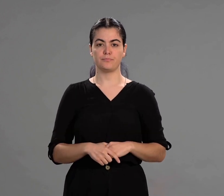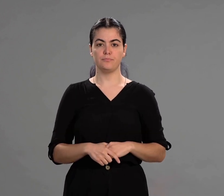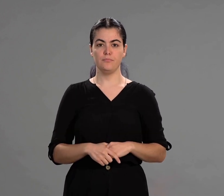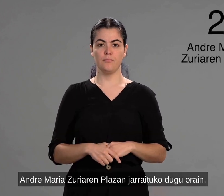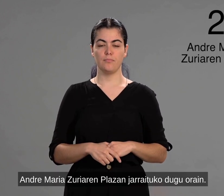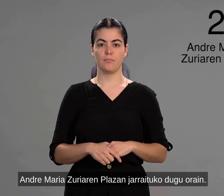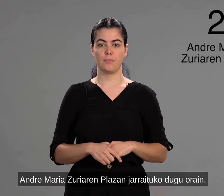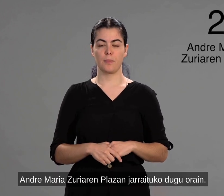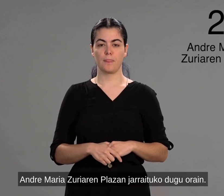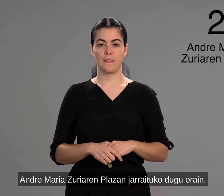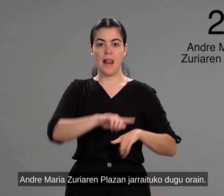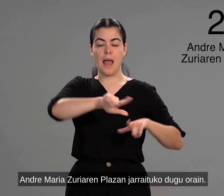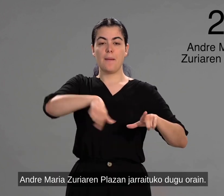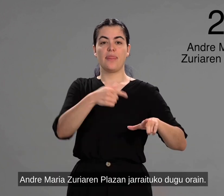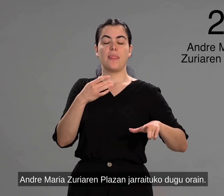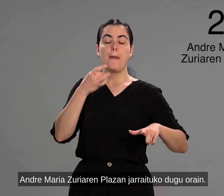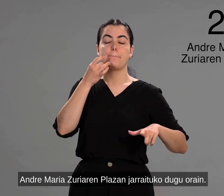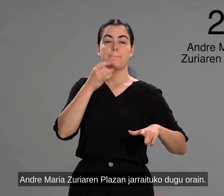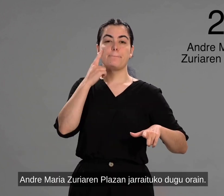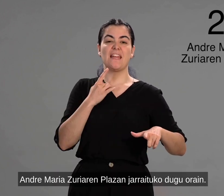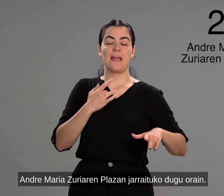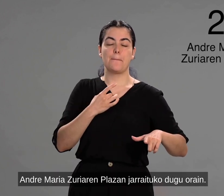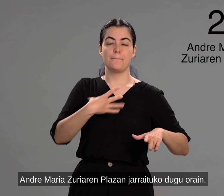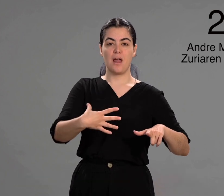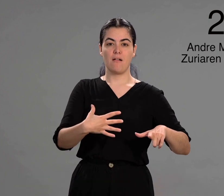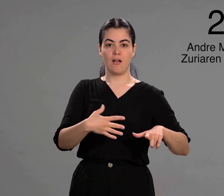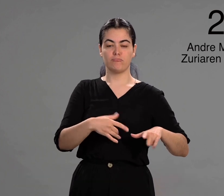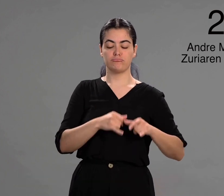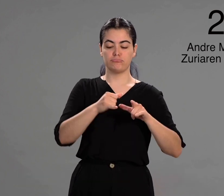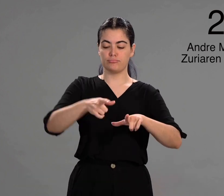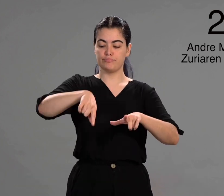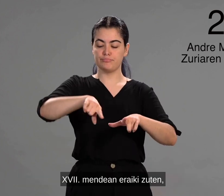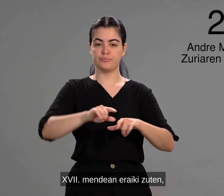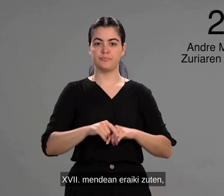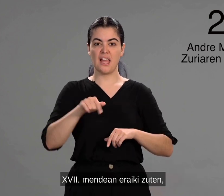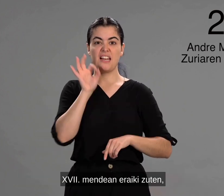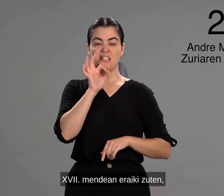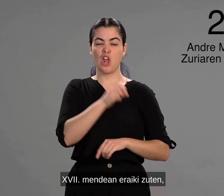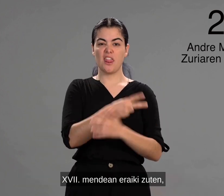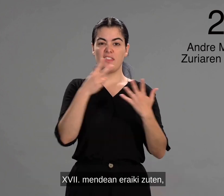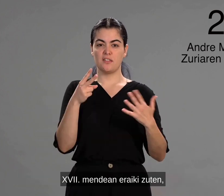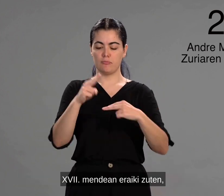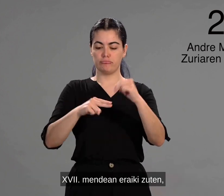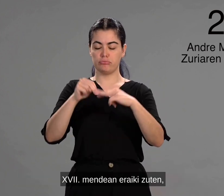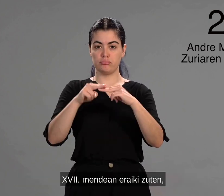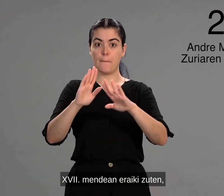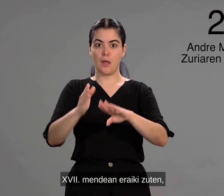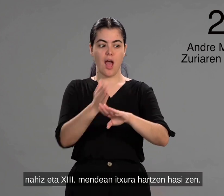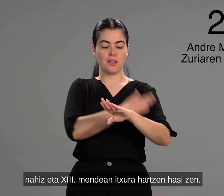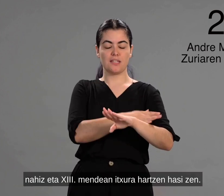Andre Maria Zuriaren plazan jarraituko dugu orain. Amazazpi garren mendean eraikizuten, naiz